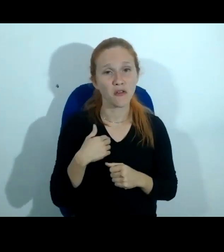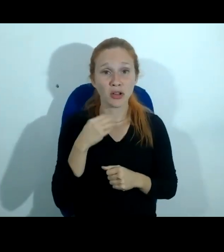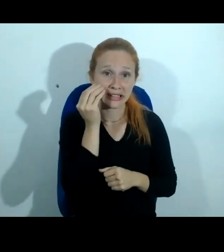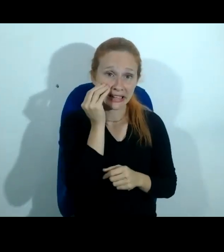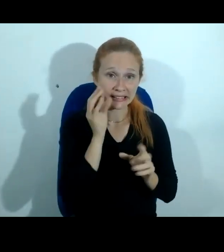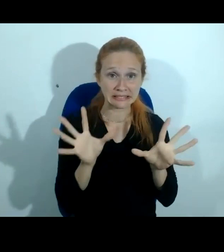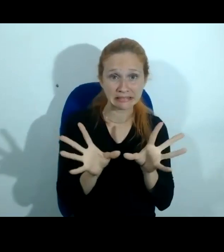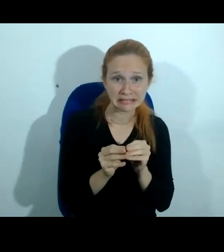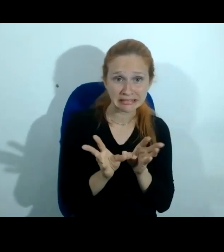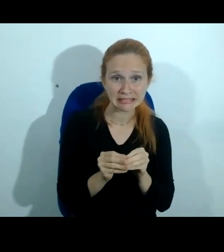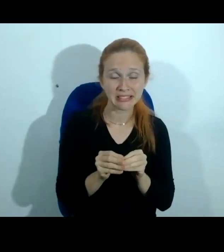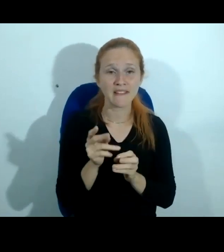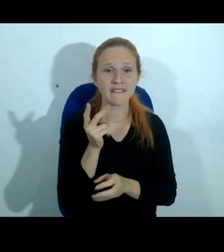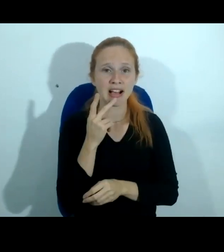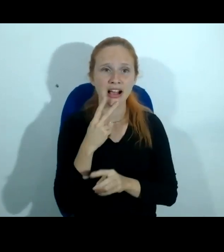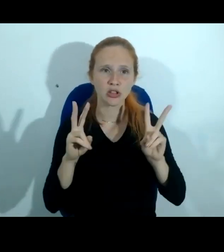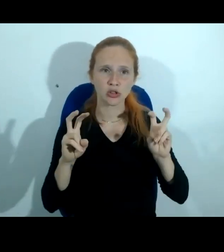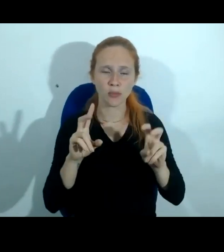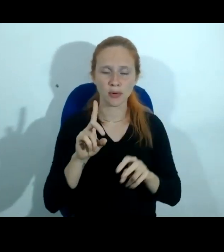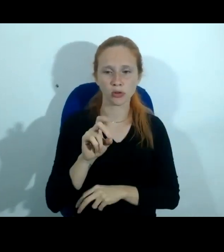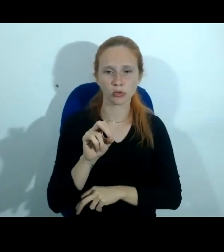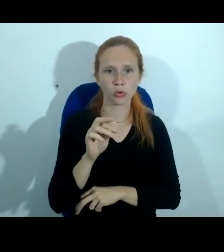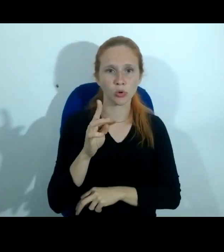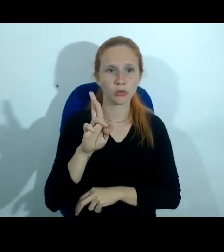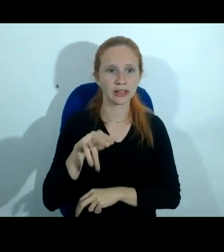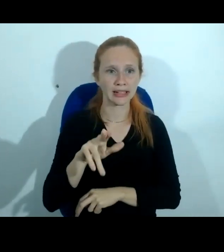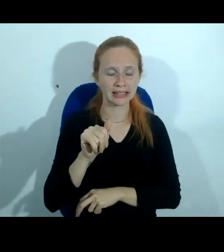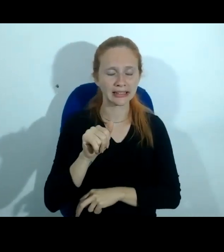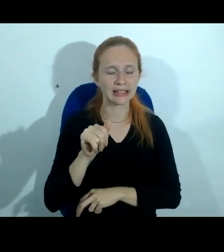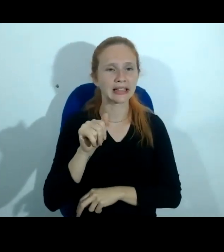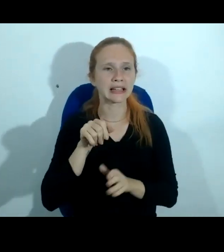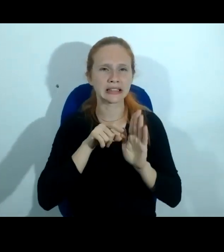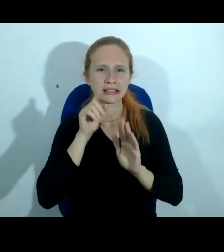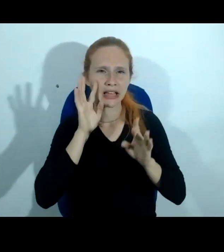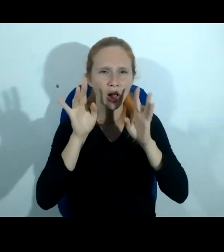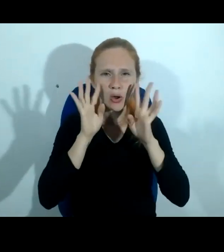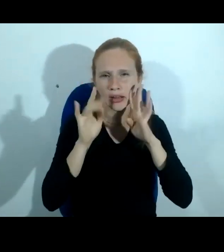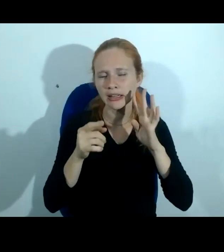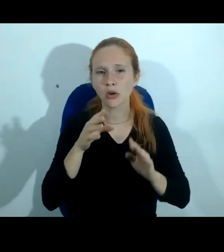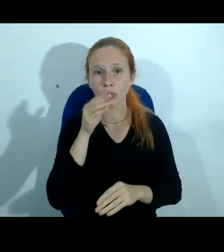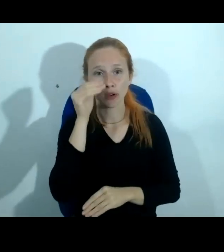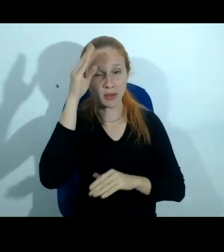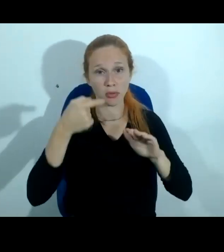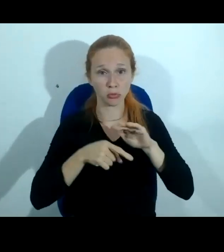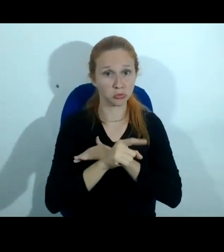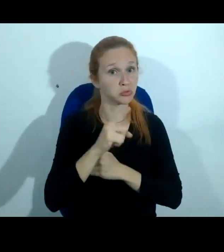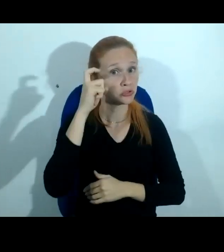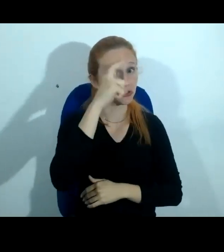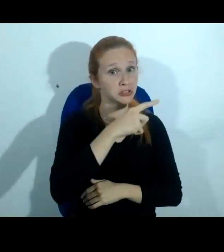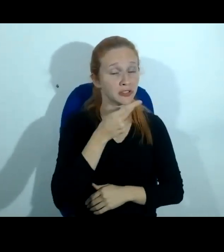falar de doutrina teoria e conhecimento profundo vai ficar difícil pra mim depois dessa